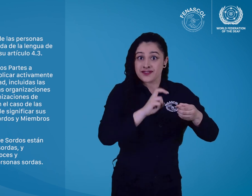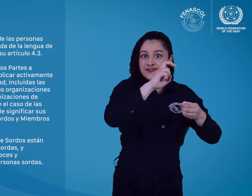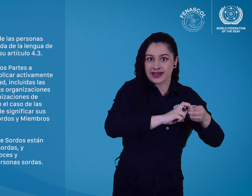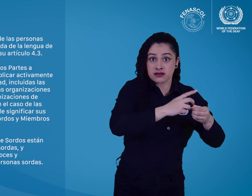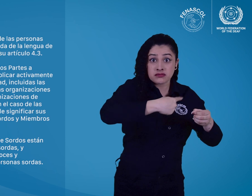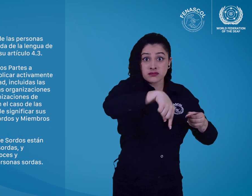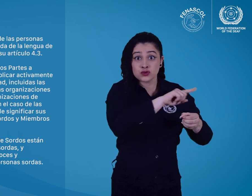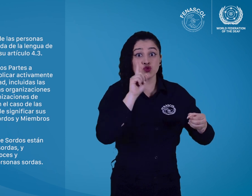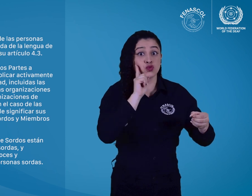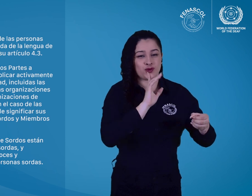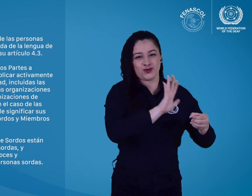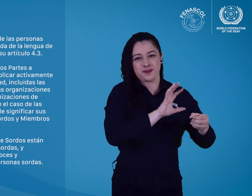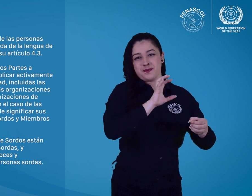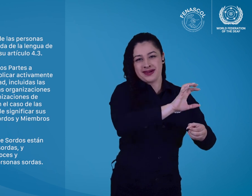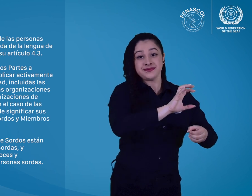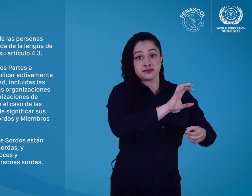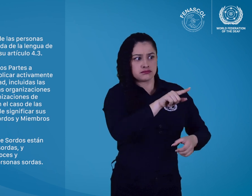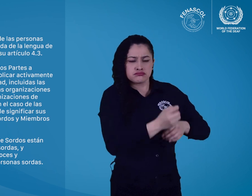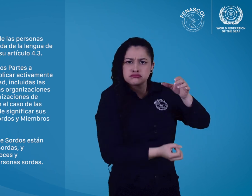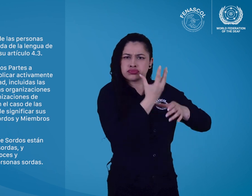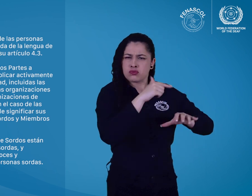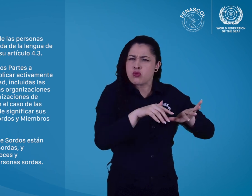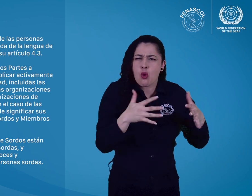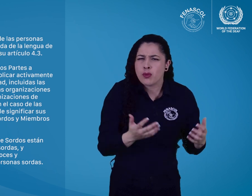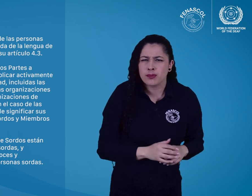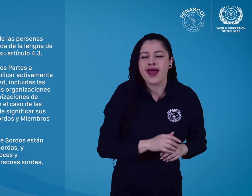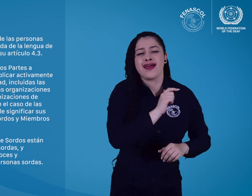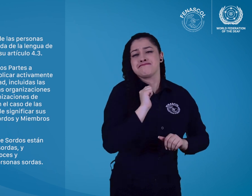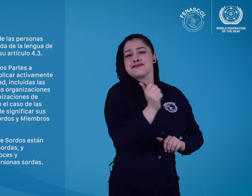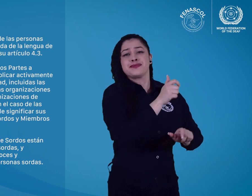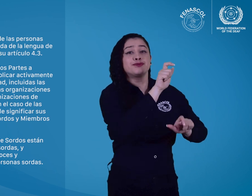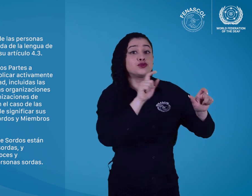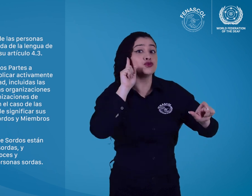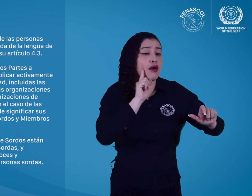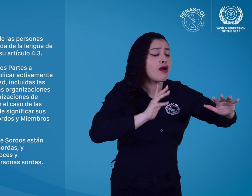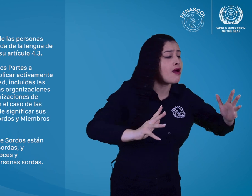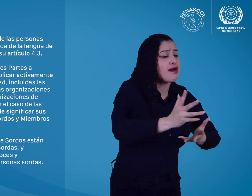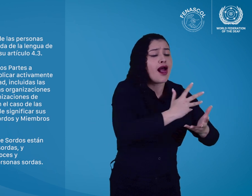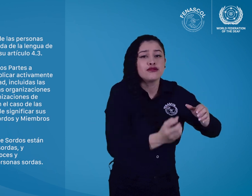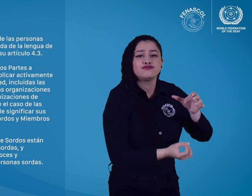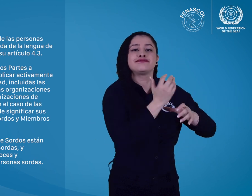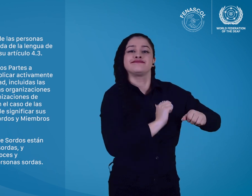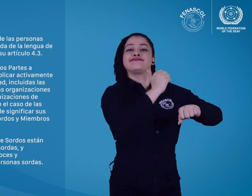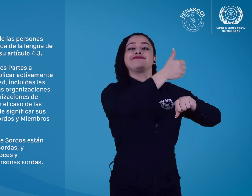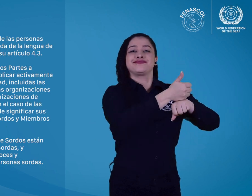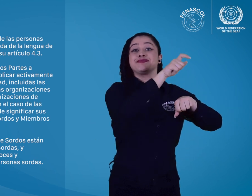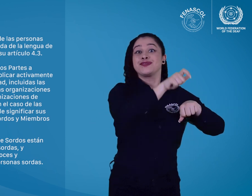Las asociaciones nacionales de sordos están dirigidas por y para personas sordas